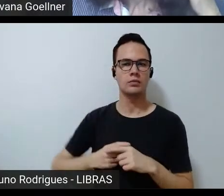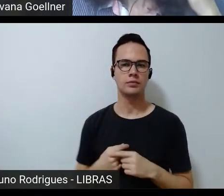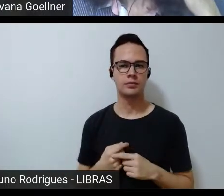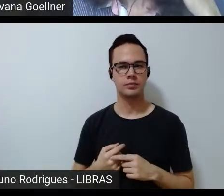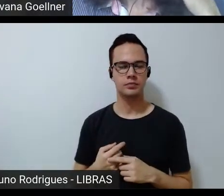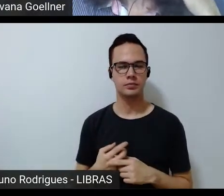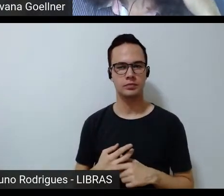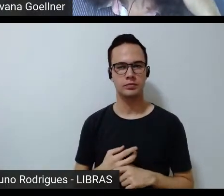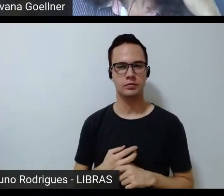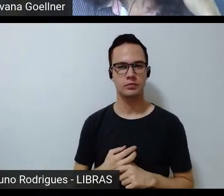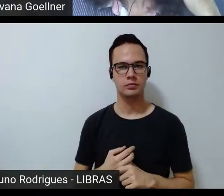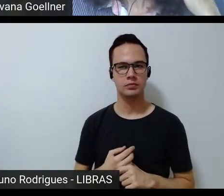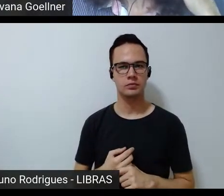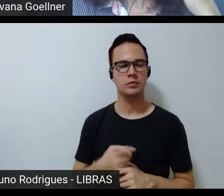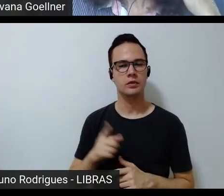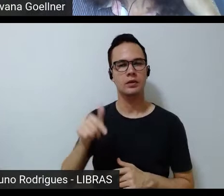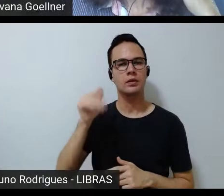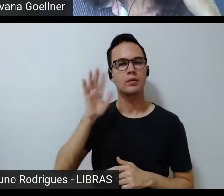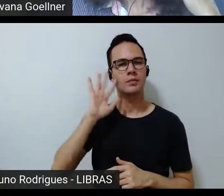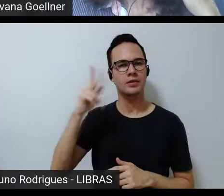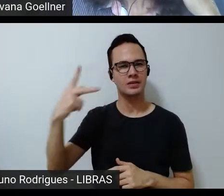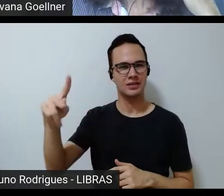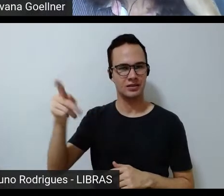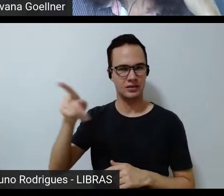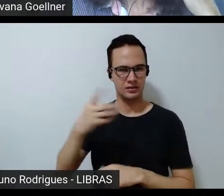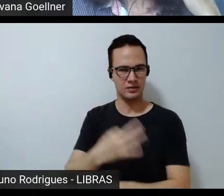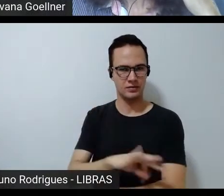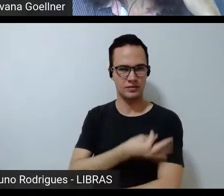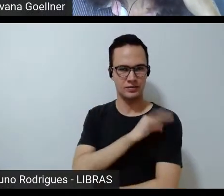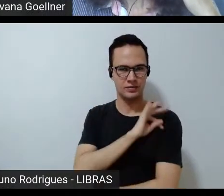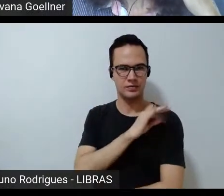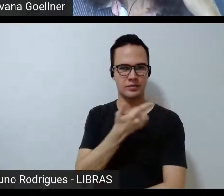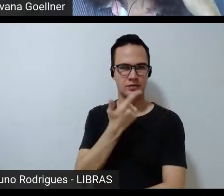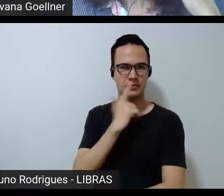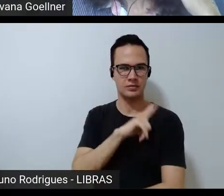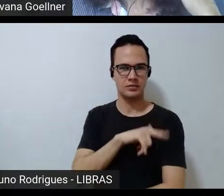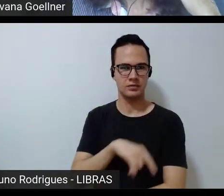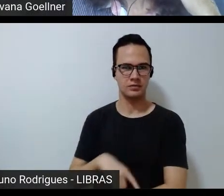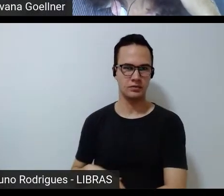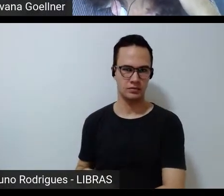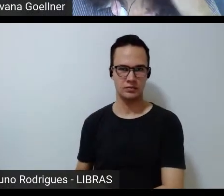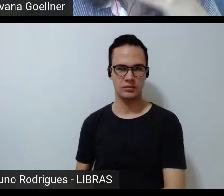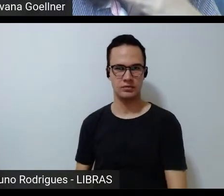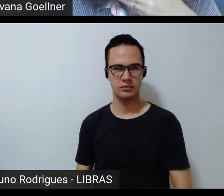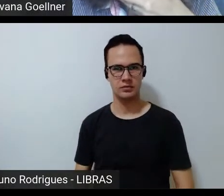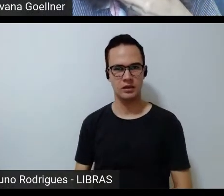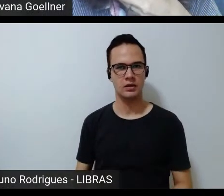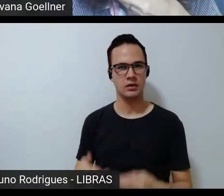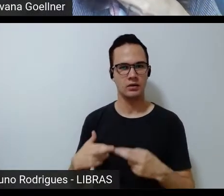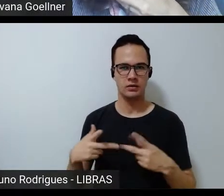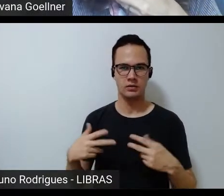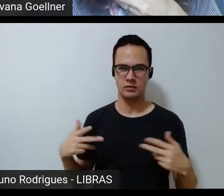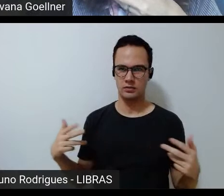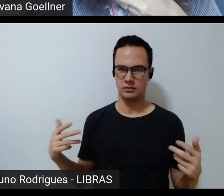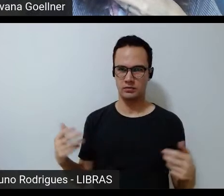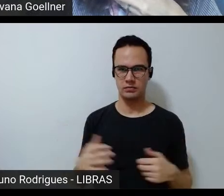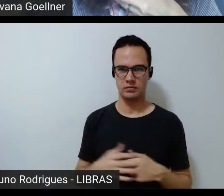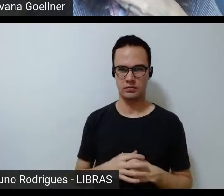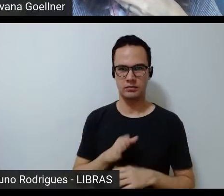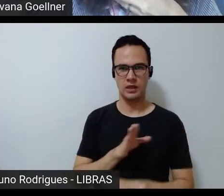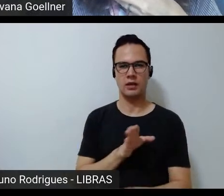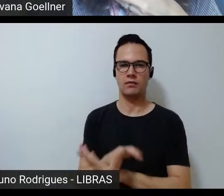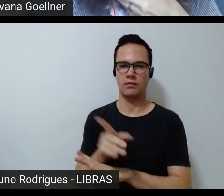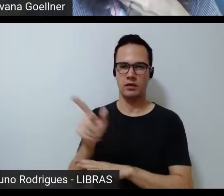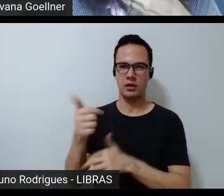do ponto de vista técnico ela consegue as condições para ir aos